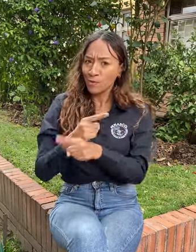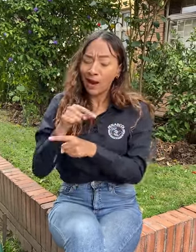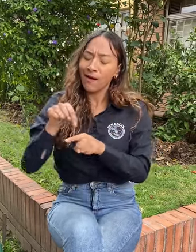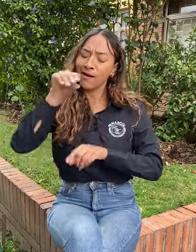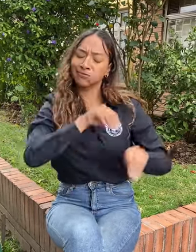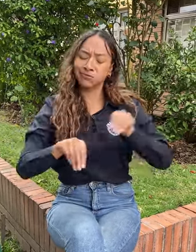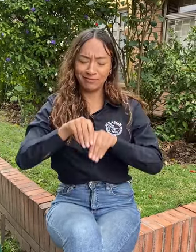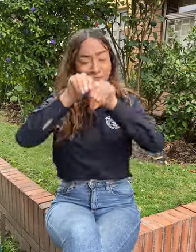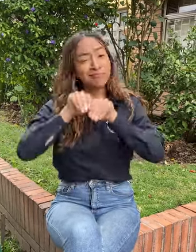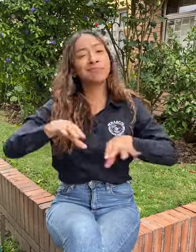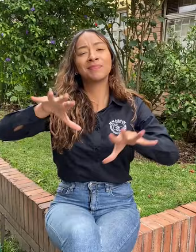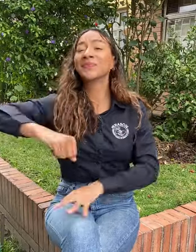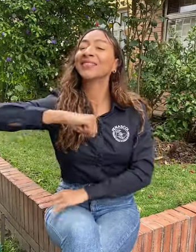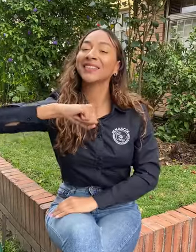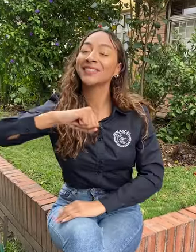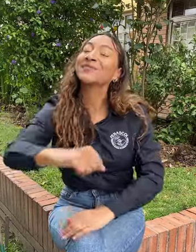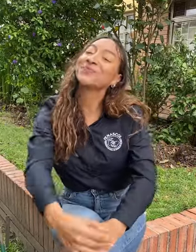Por eso, comunica desde los derechos.